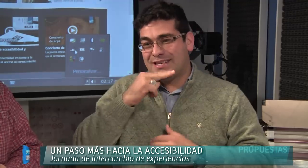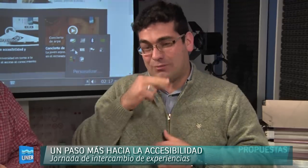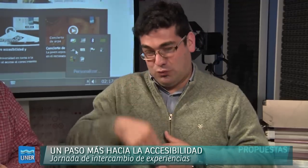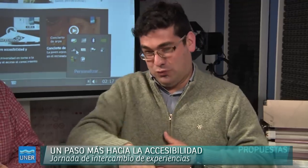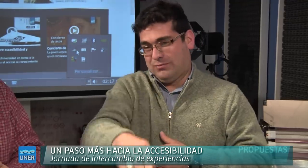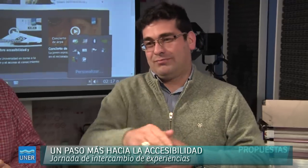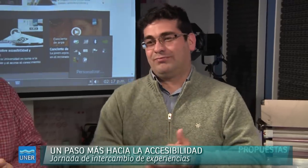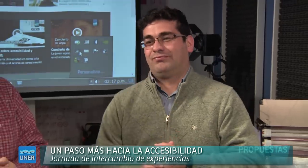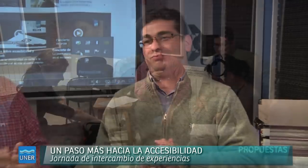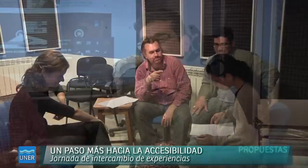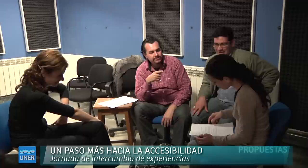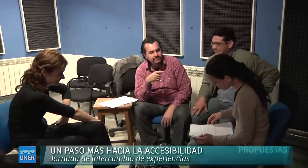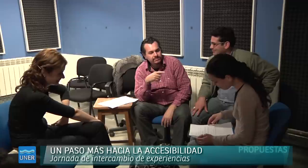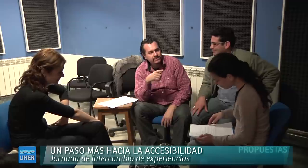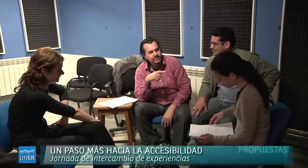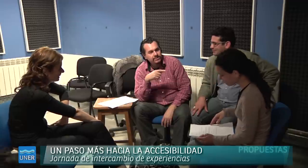logrando.